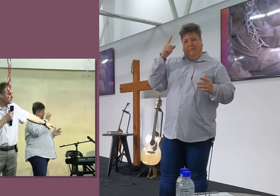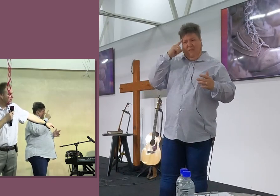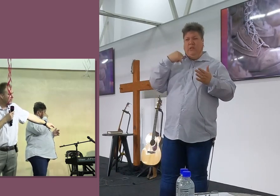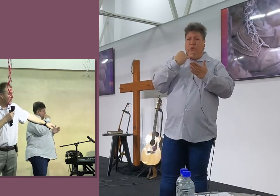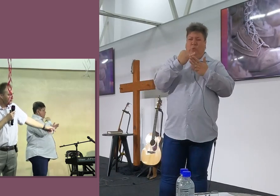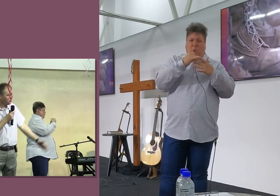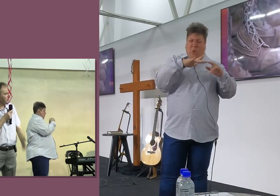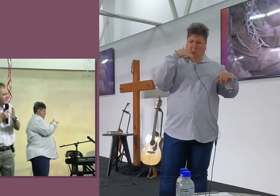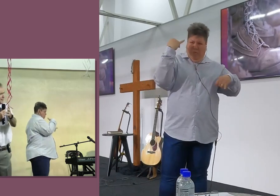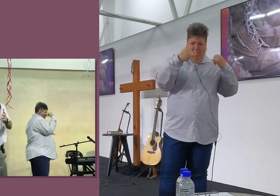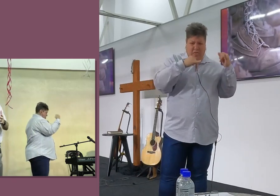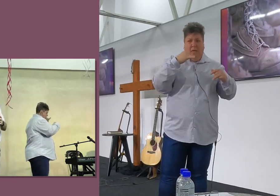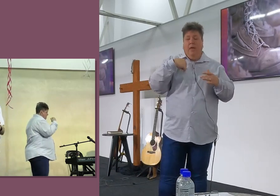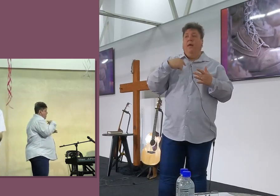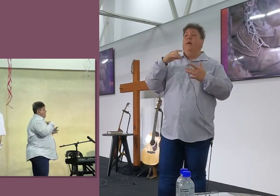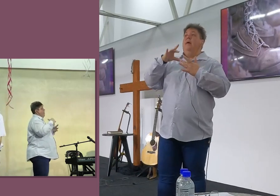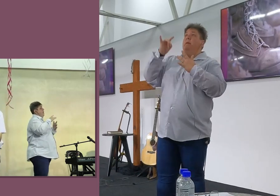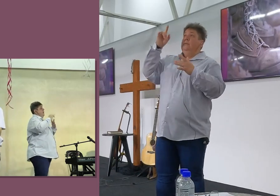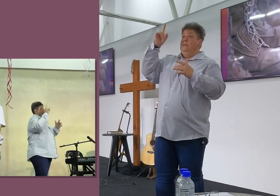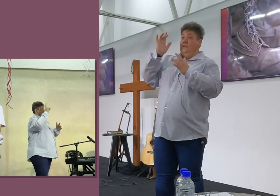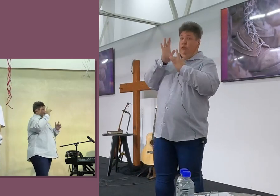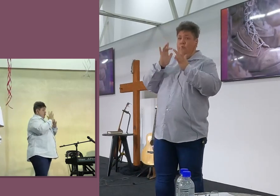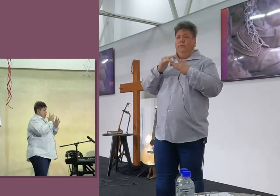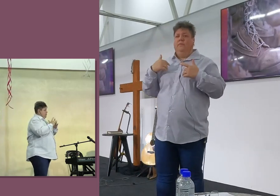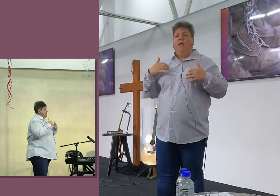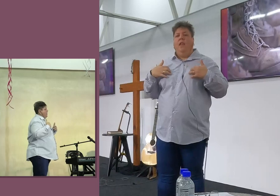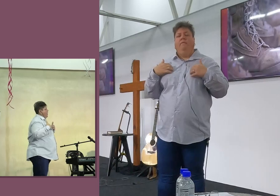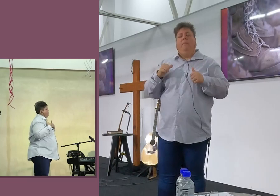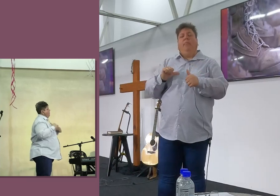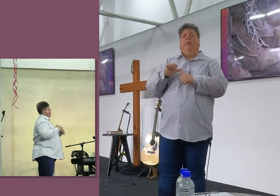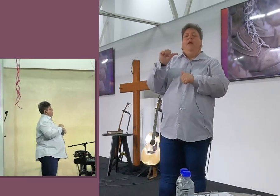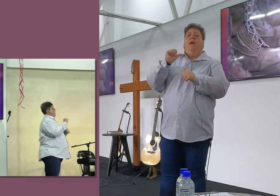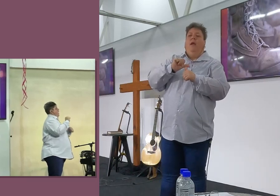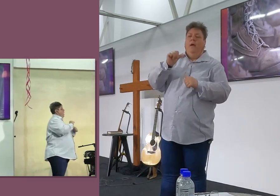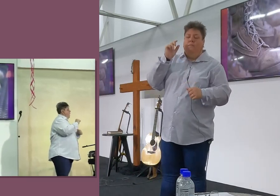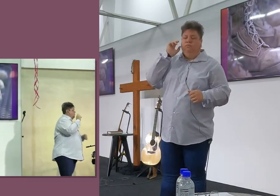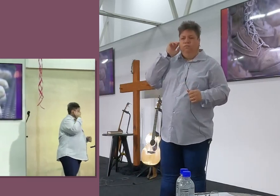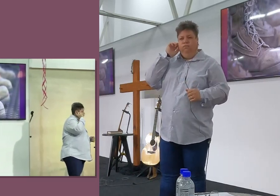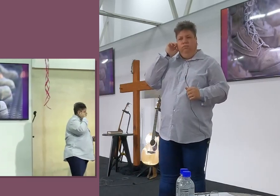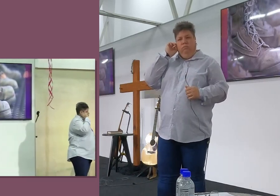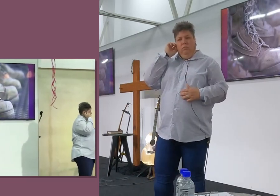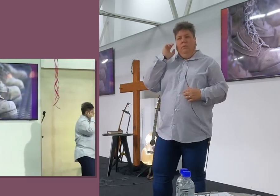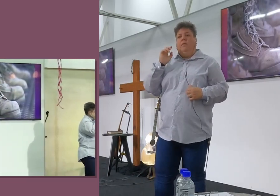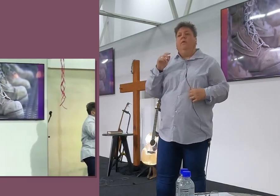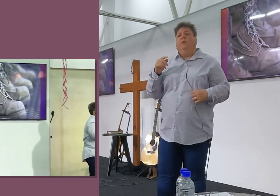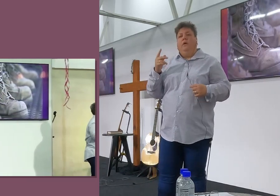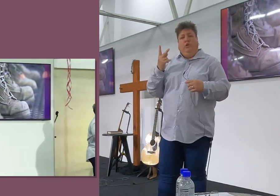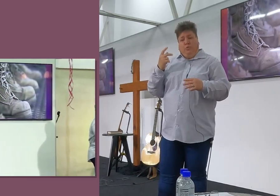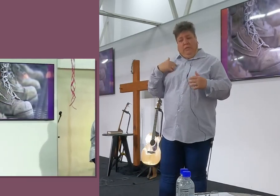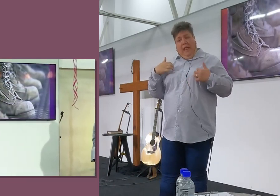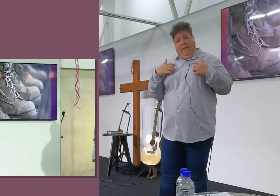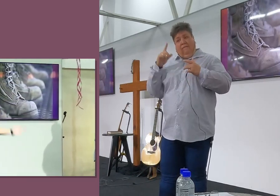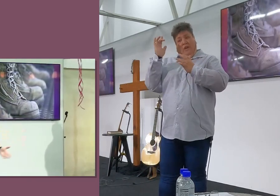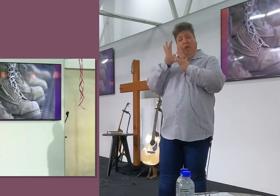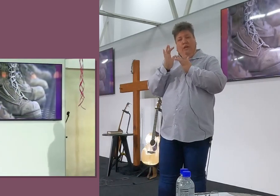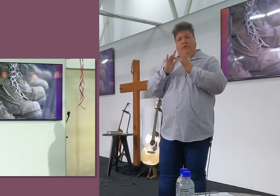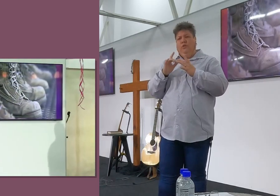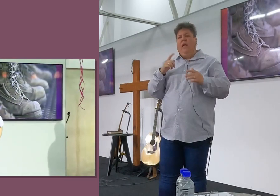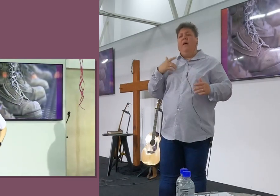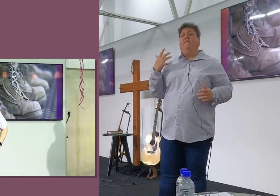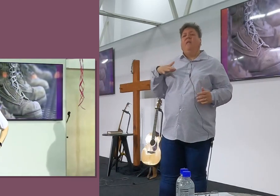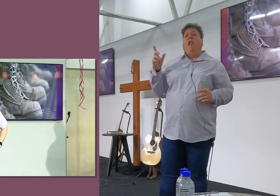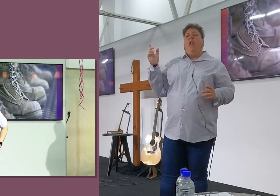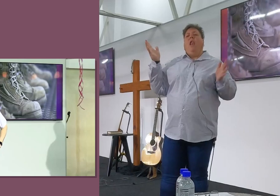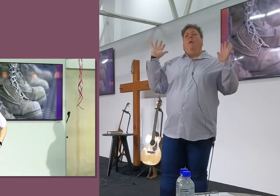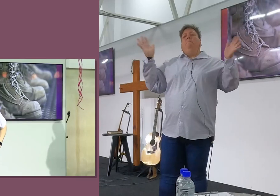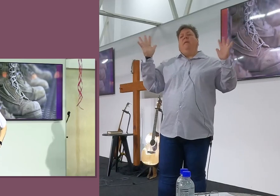saam, Ek wil vir jylle lewe, Ek wil meer wees soos Jesus, Ek wil alles wat in my is, Wat nie like soos Jesus nie, En ek sê dit nie, Omdat ek jylle